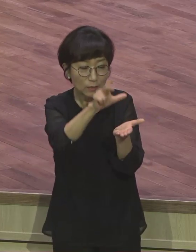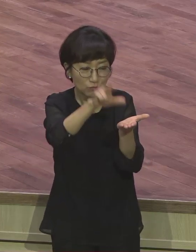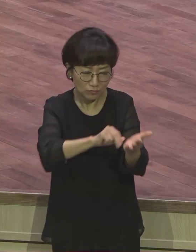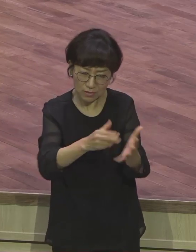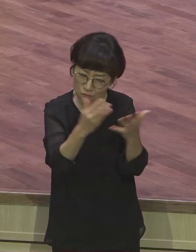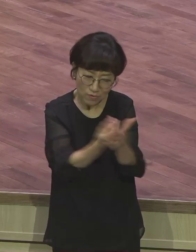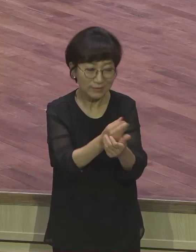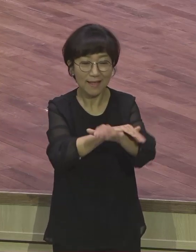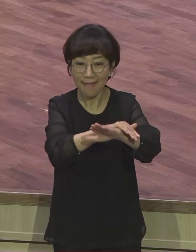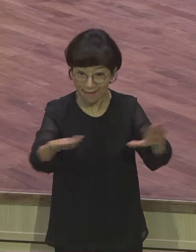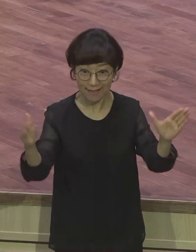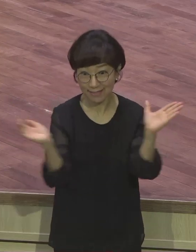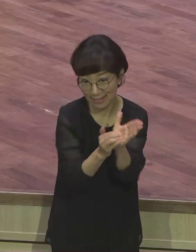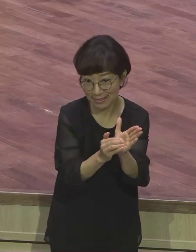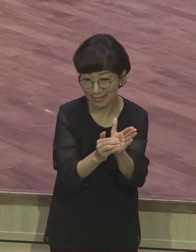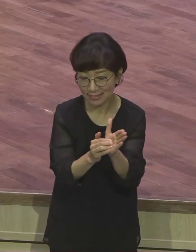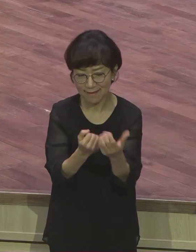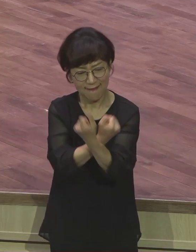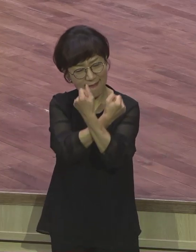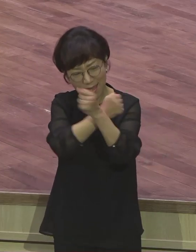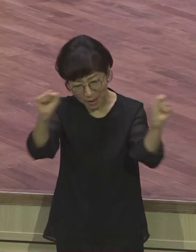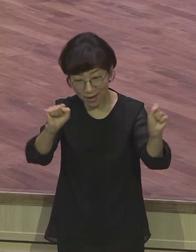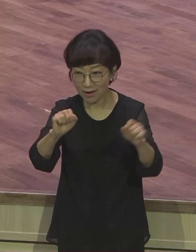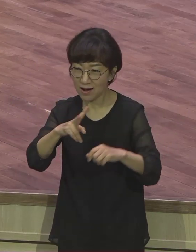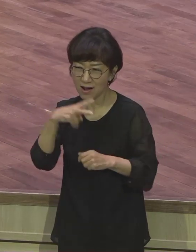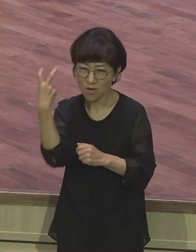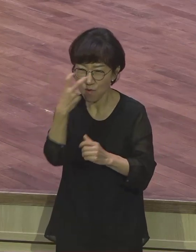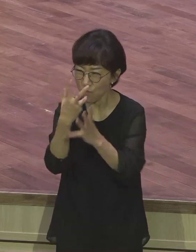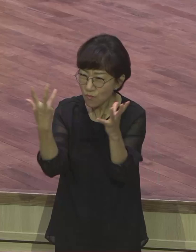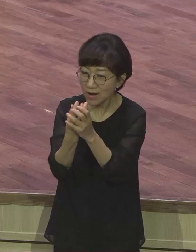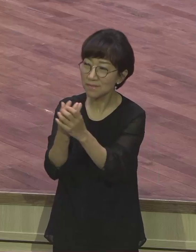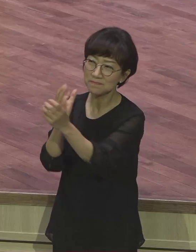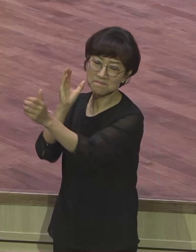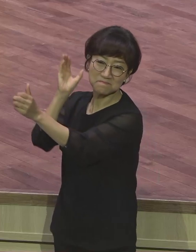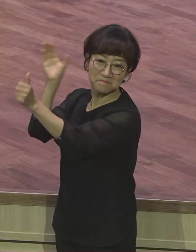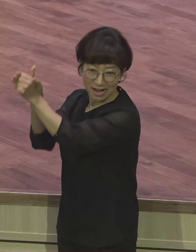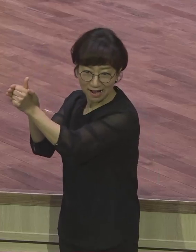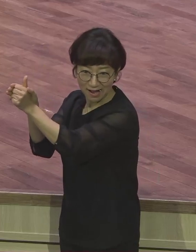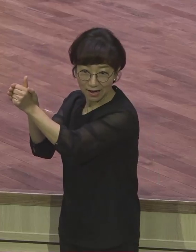해방되었구나. 완전히 보장되었구나. 오겠어더라. 아멘.